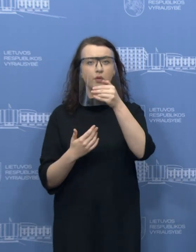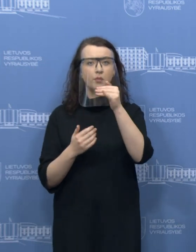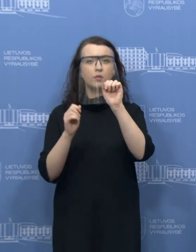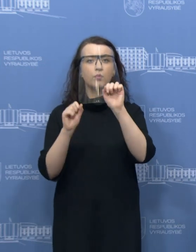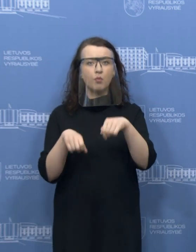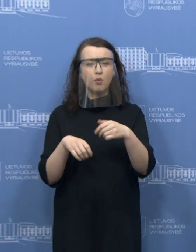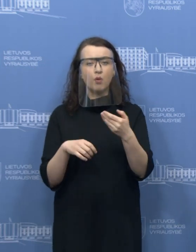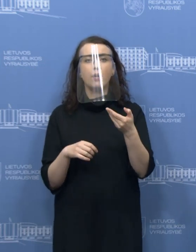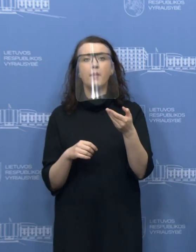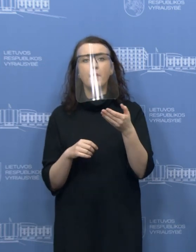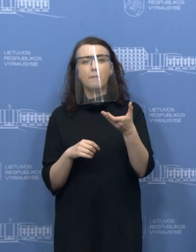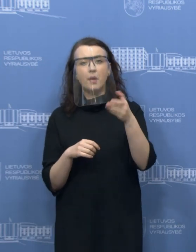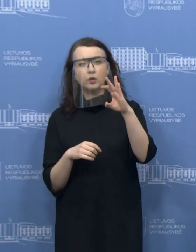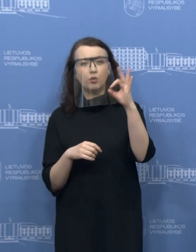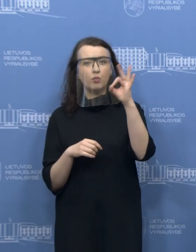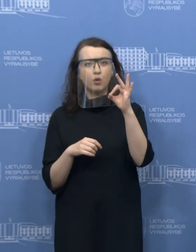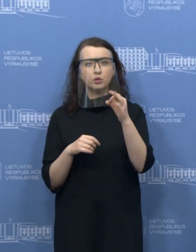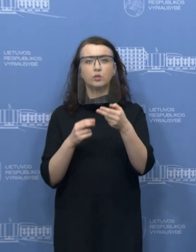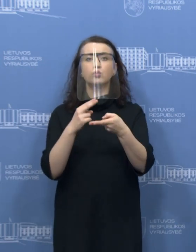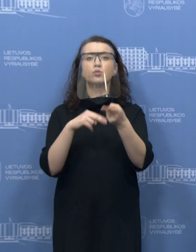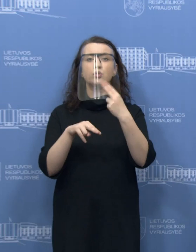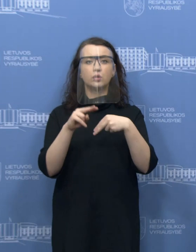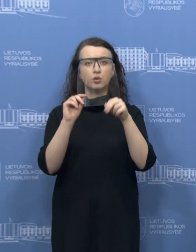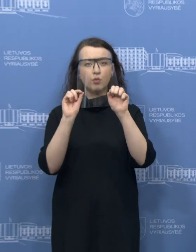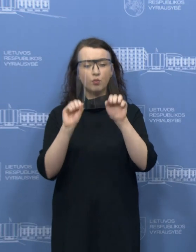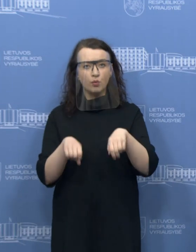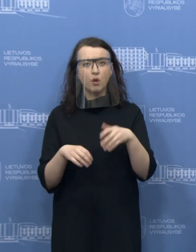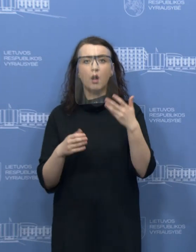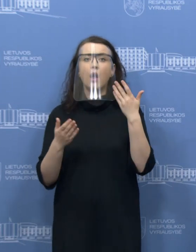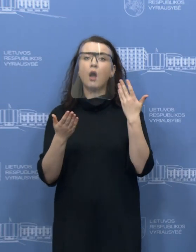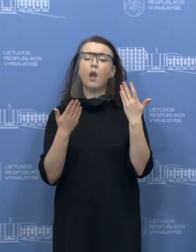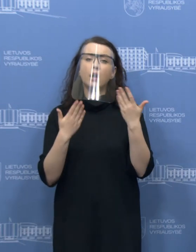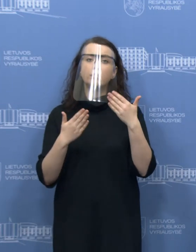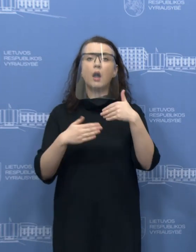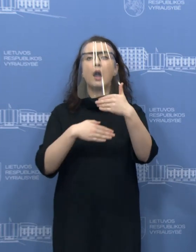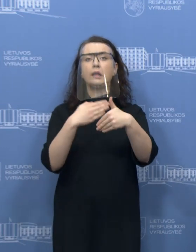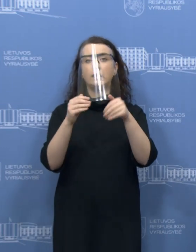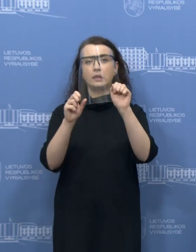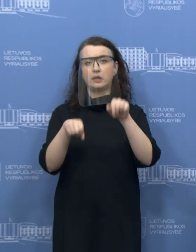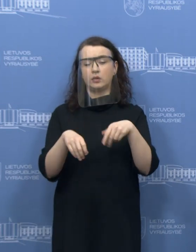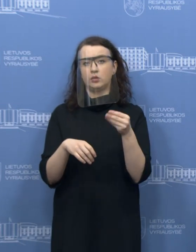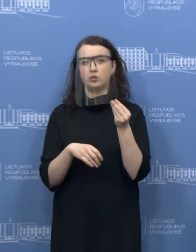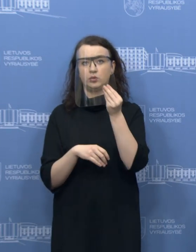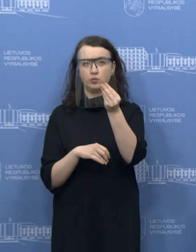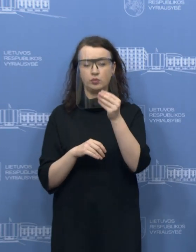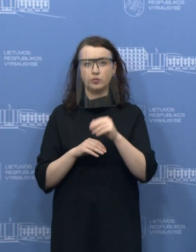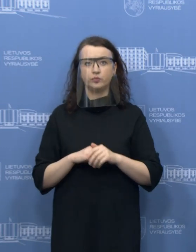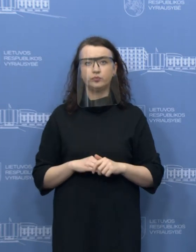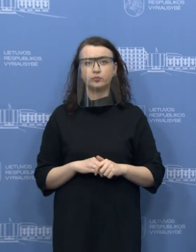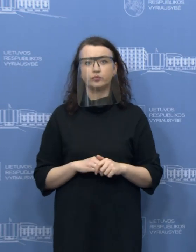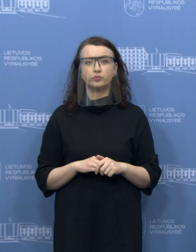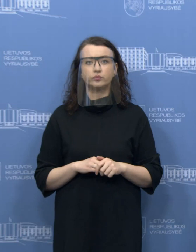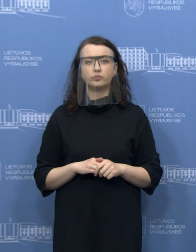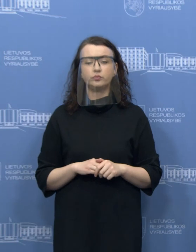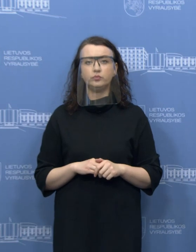permoką susigražinti arba įskaityti, kai ateityje norėsite įsigyti verslo liudimą jau kitam